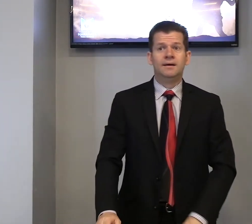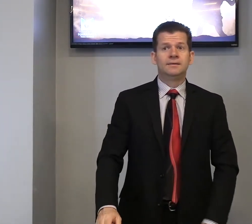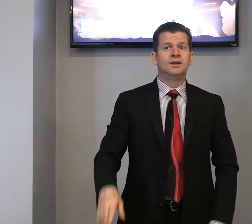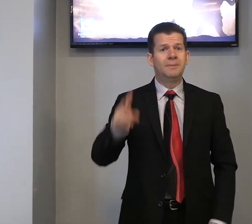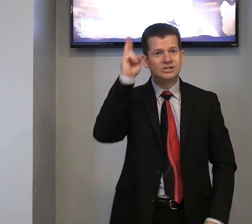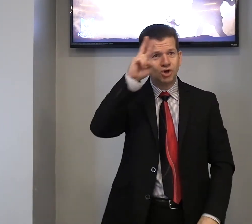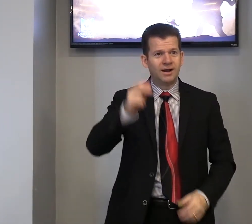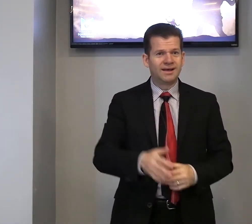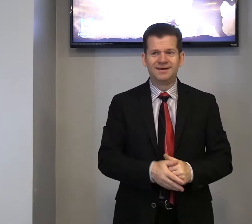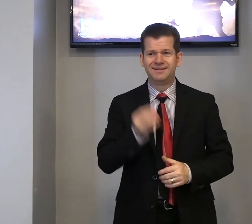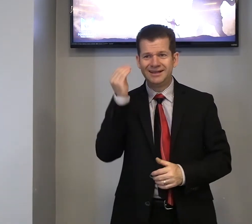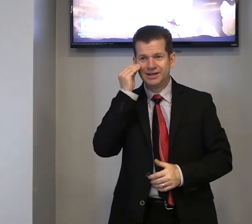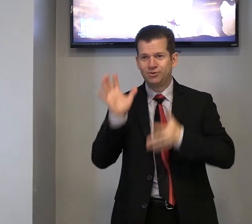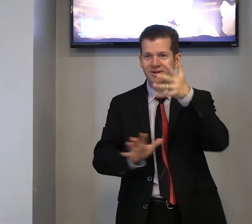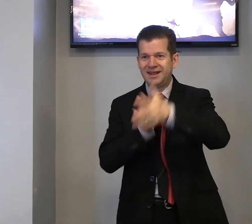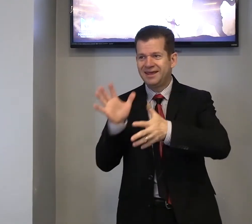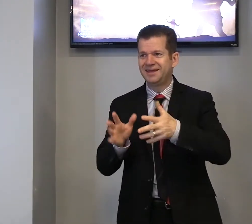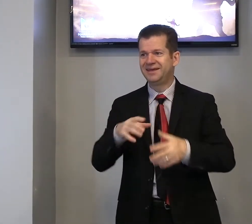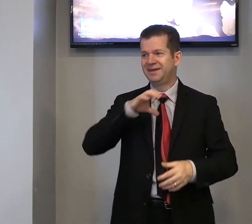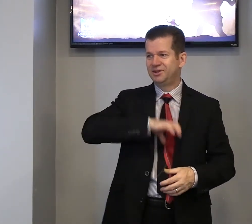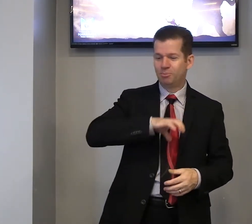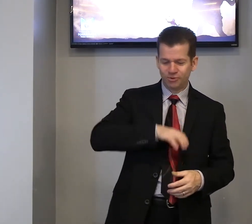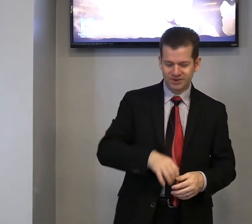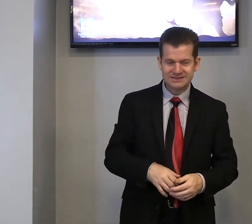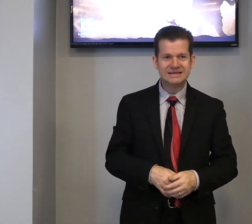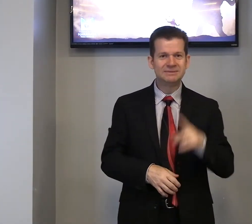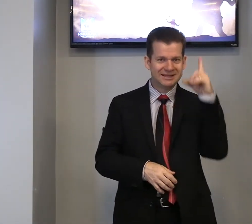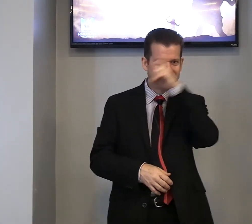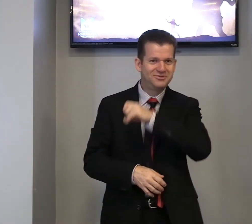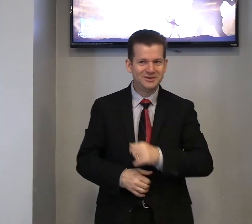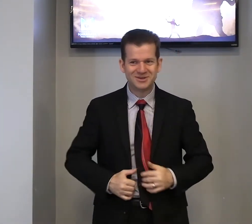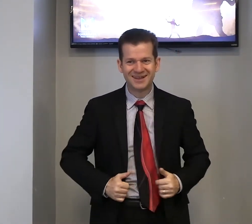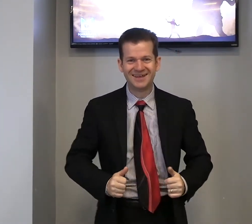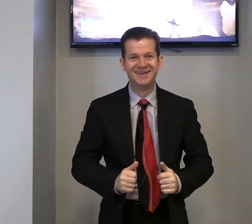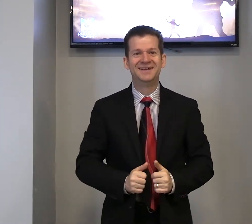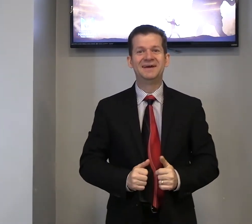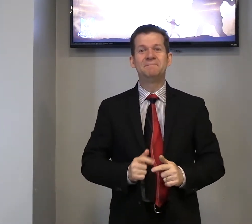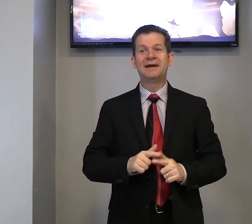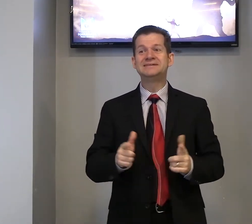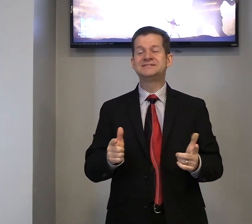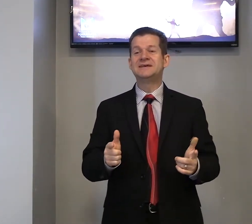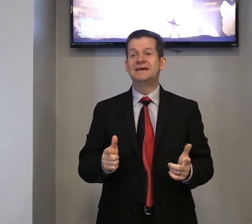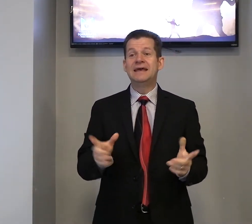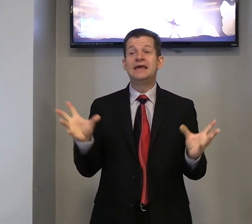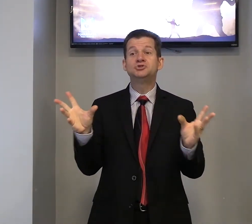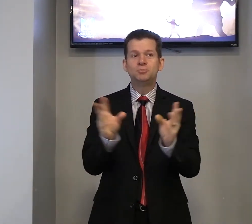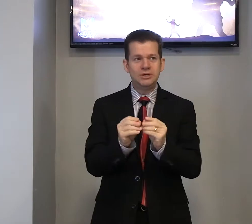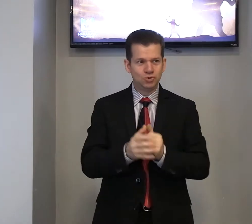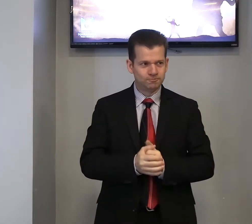Então uma história, tentando ler o português livre, está difícil, mas, resumindo,